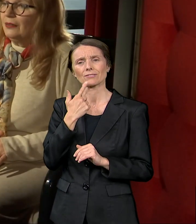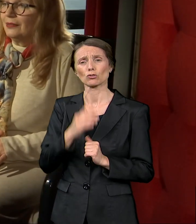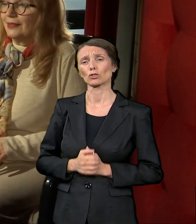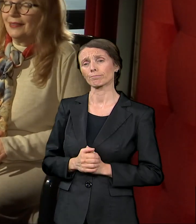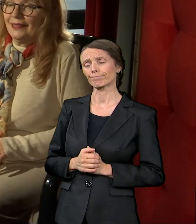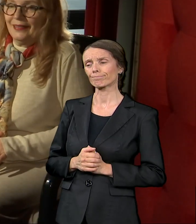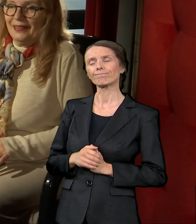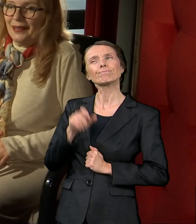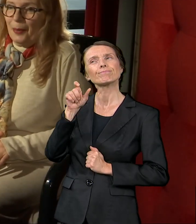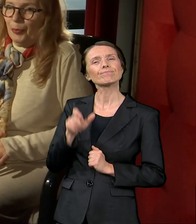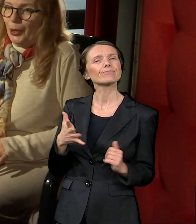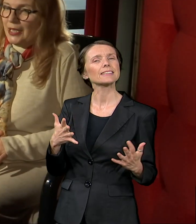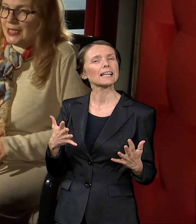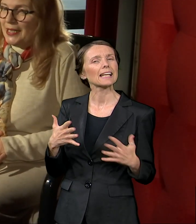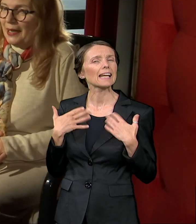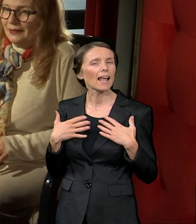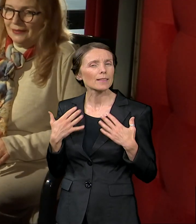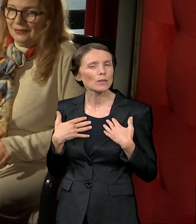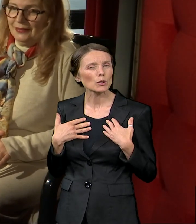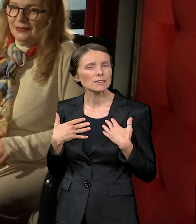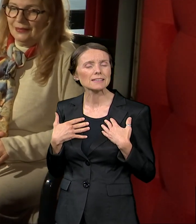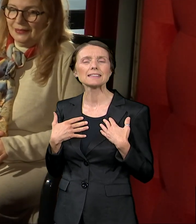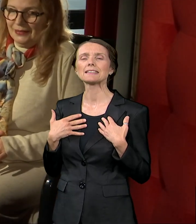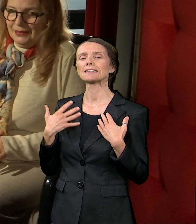Radosnica, poezija,